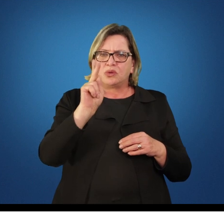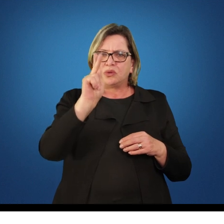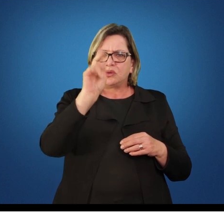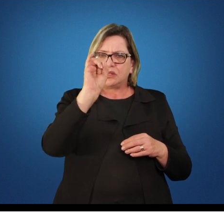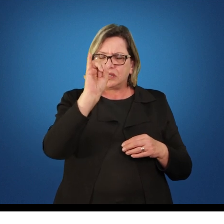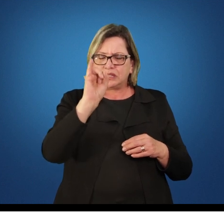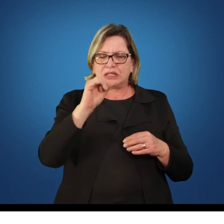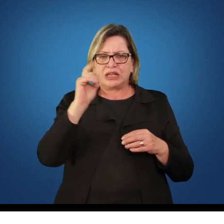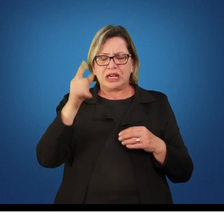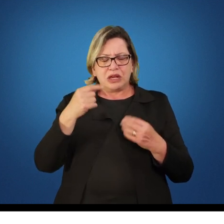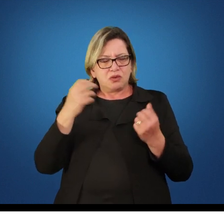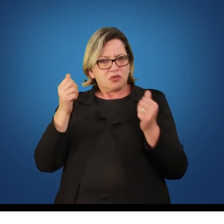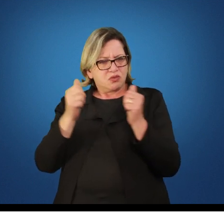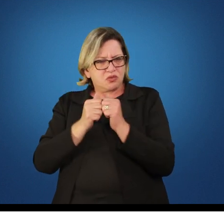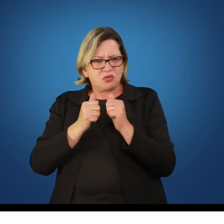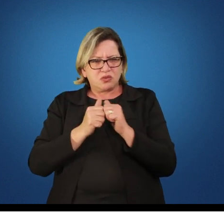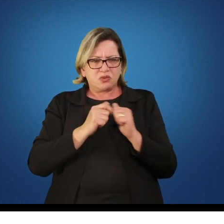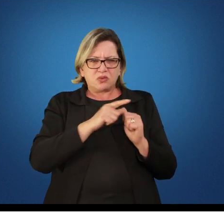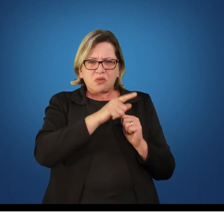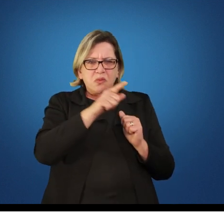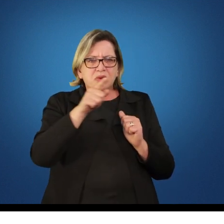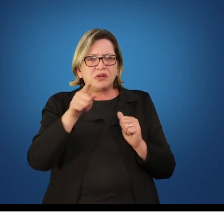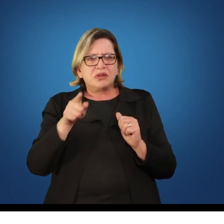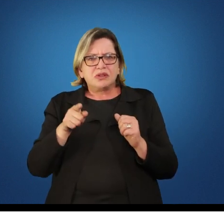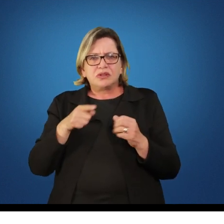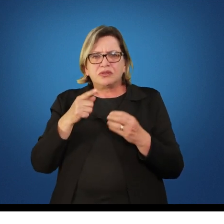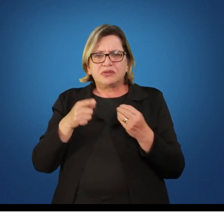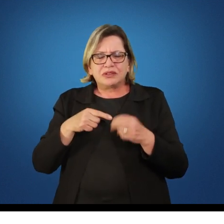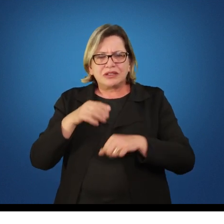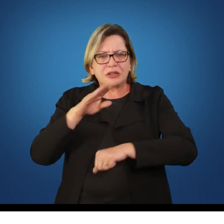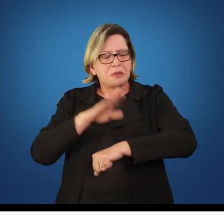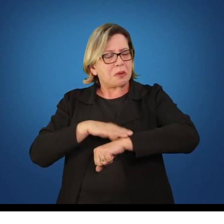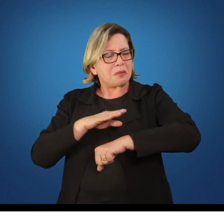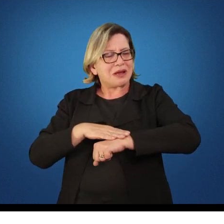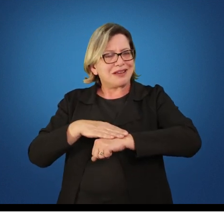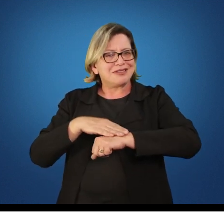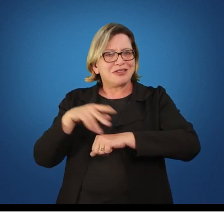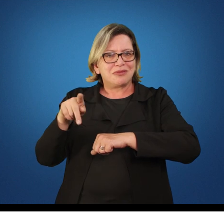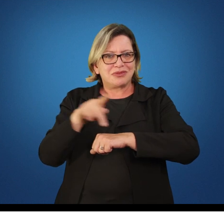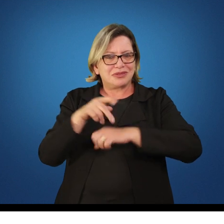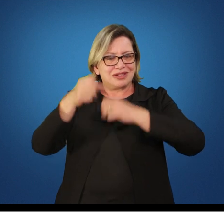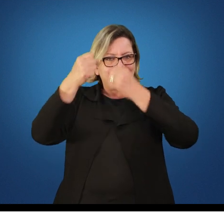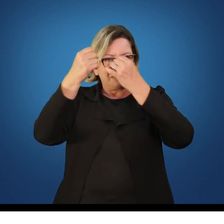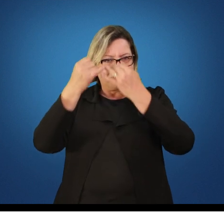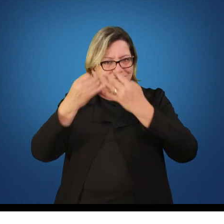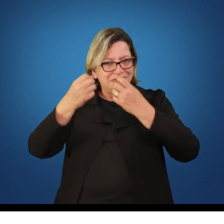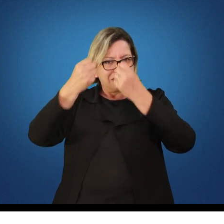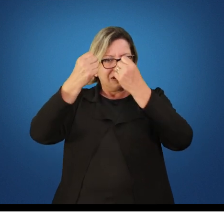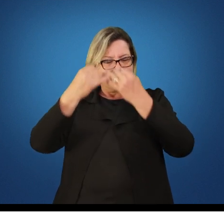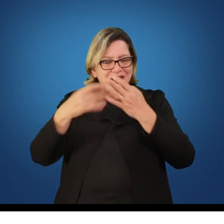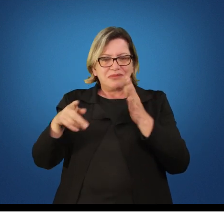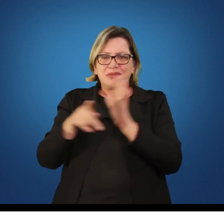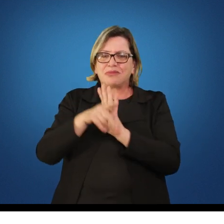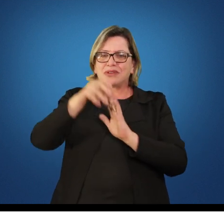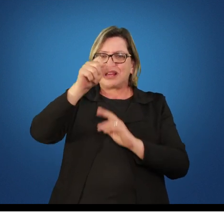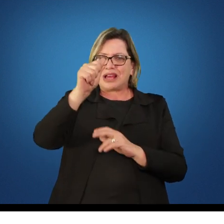com vocês lá o momento dele o encontro do Suzuki em relação ao atletismo e se vocês